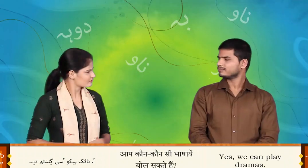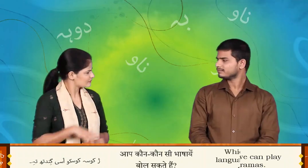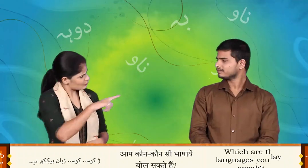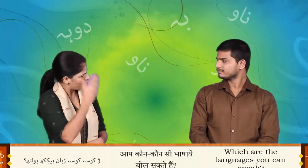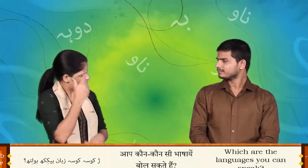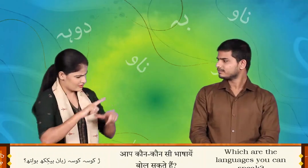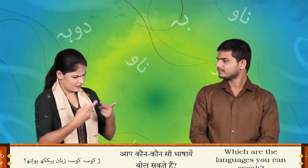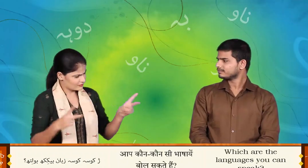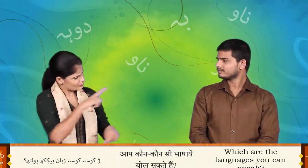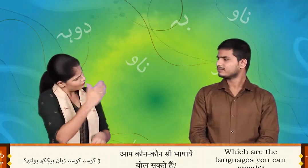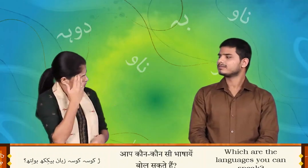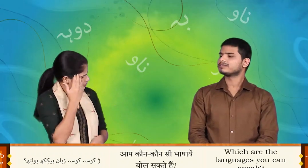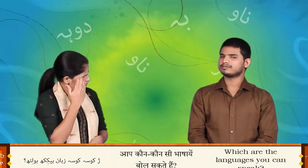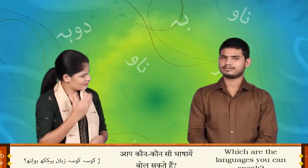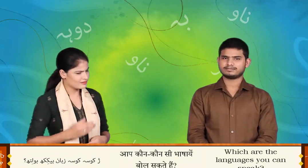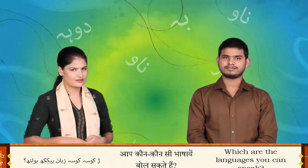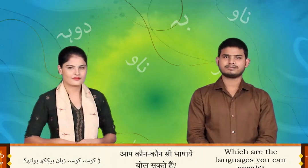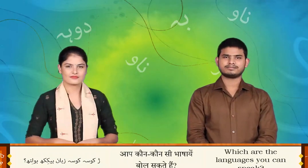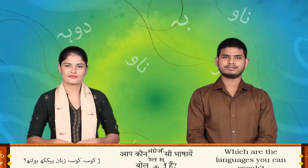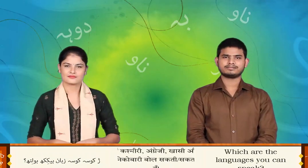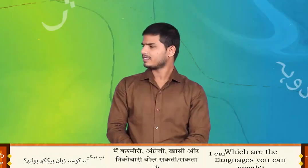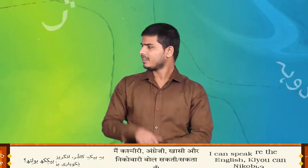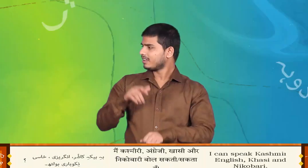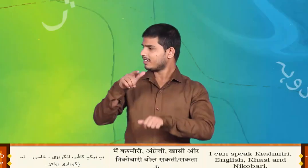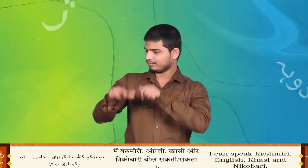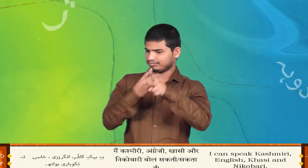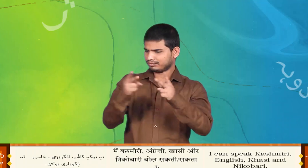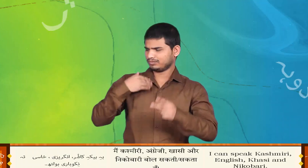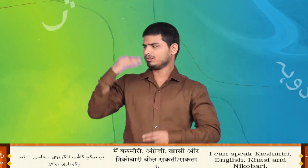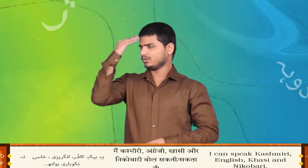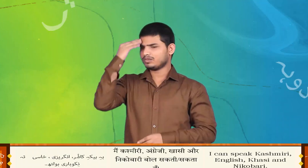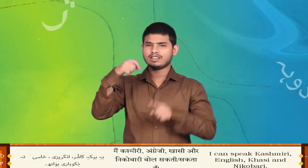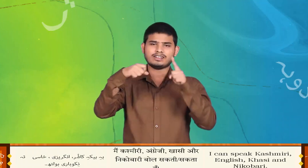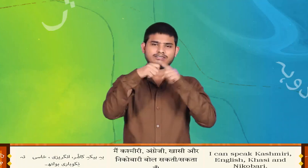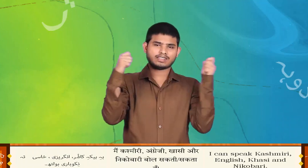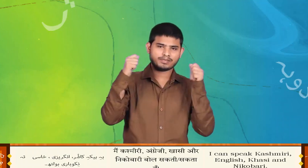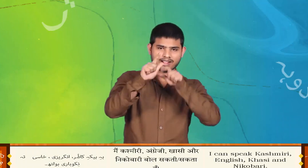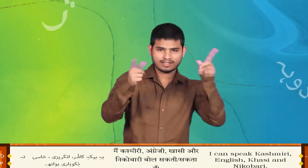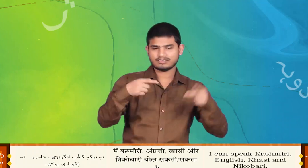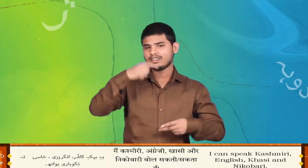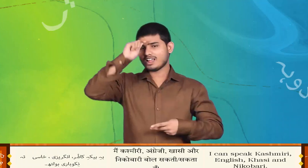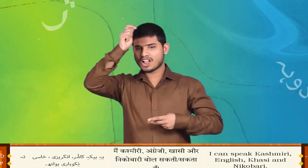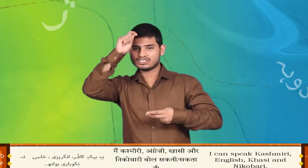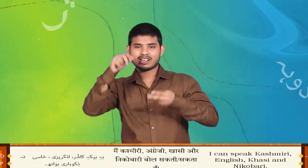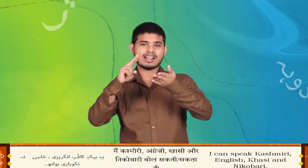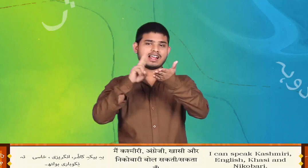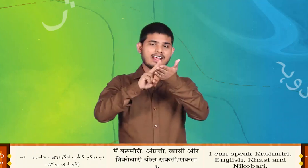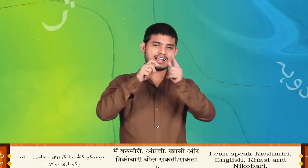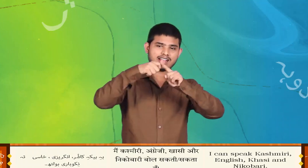चे कुस-कुस जबान हैक बोलित बहेक कोशर, अंग्रेजी, खासी तर निकोबारी